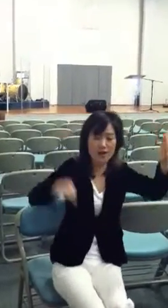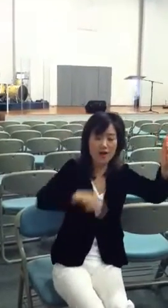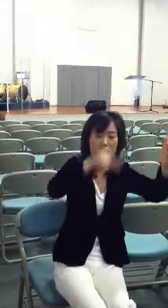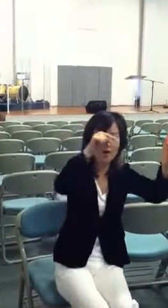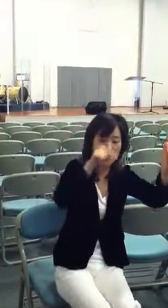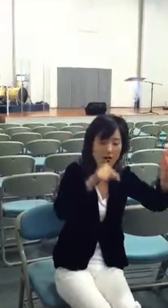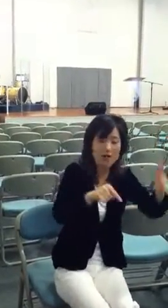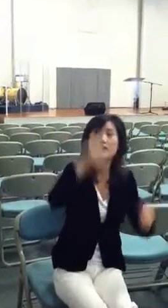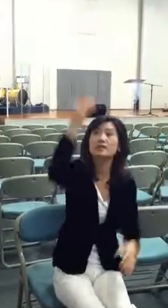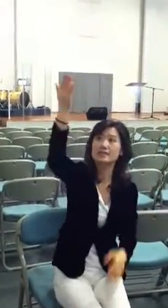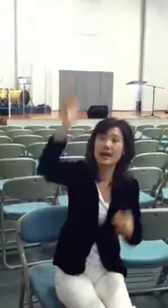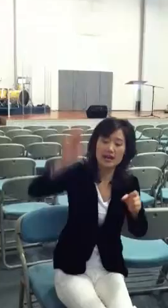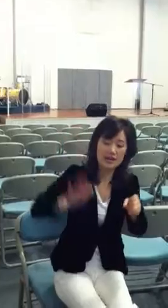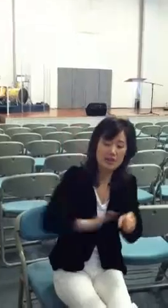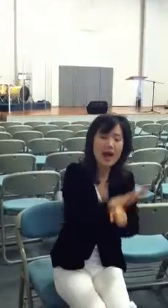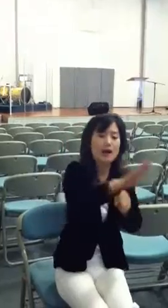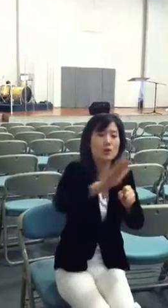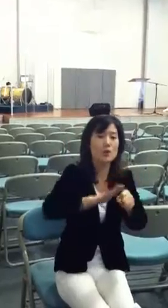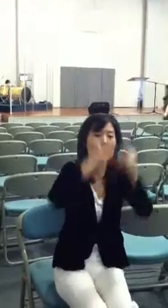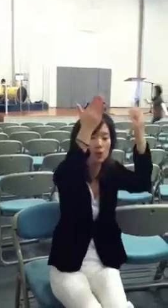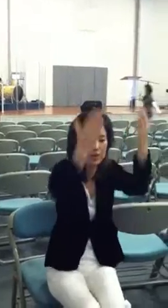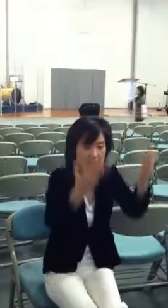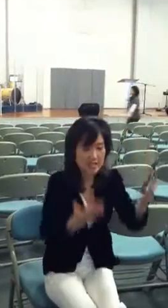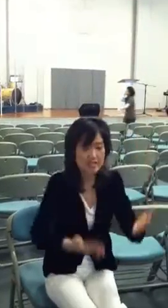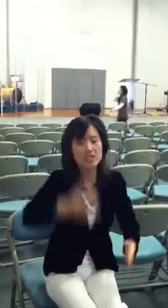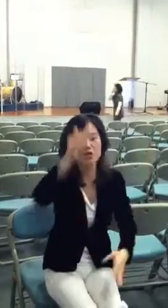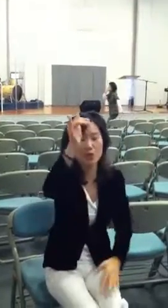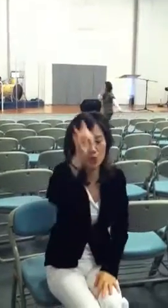그 사랑받고 있지요